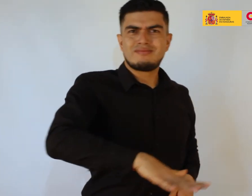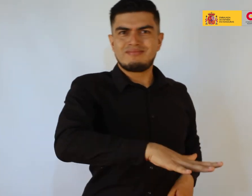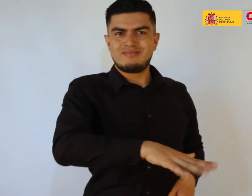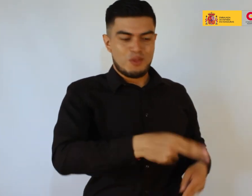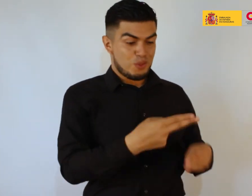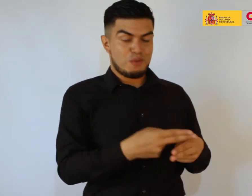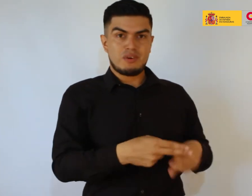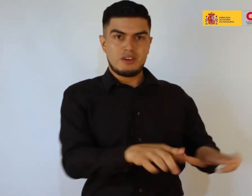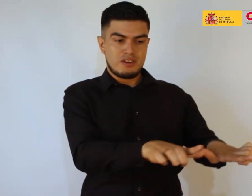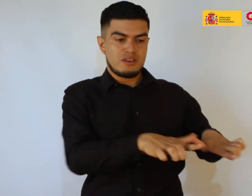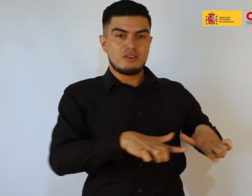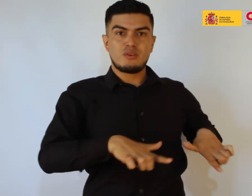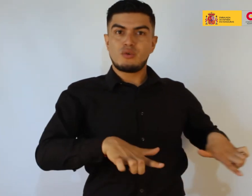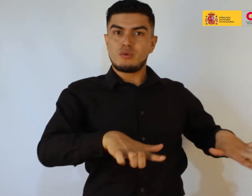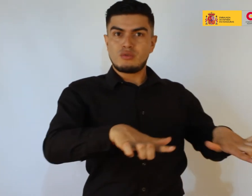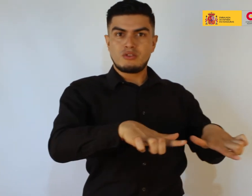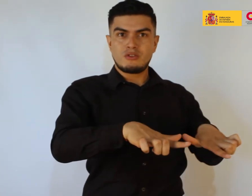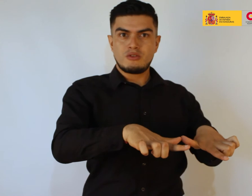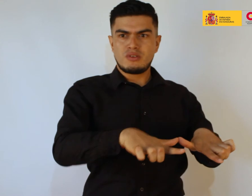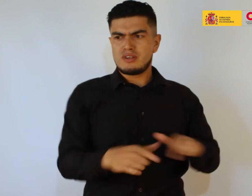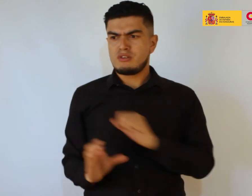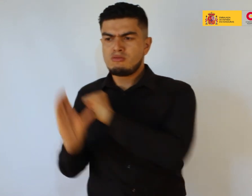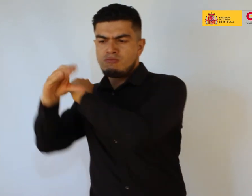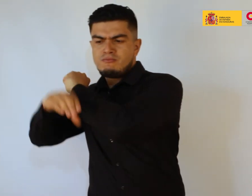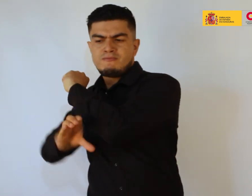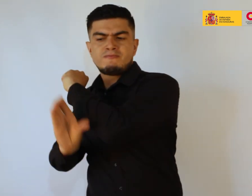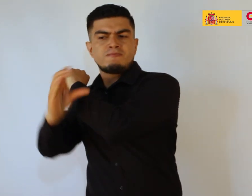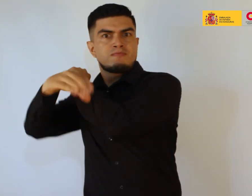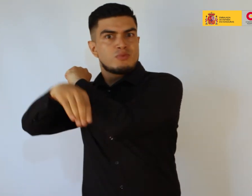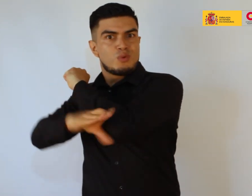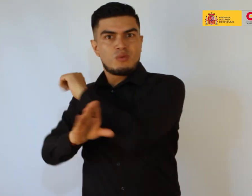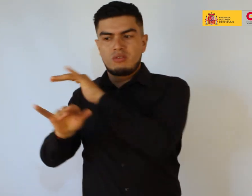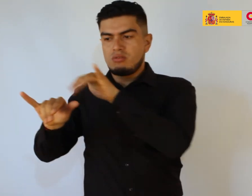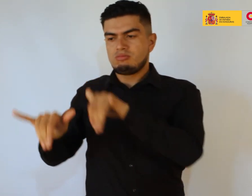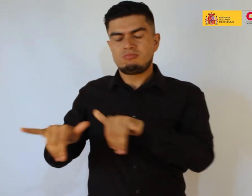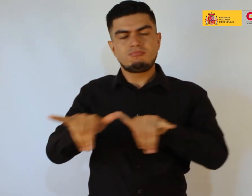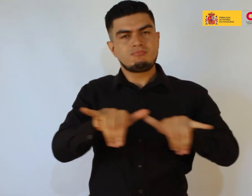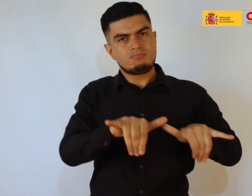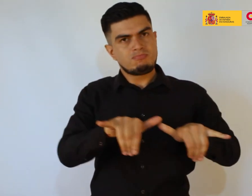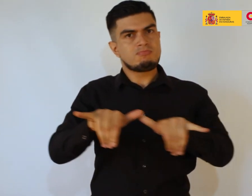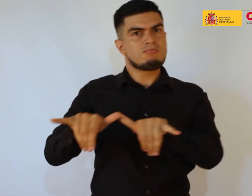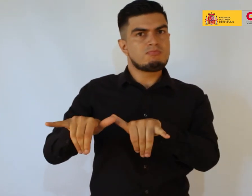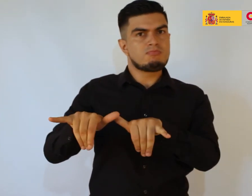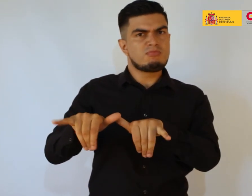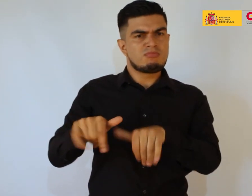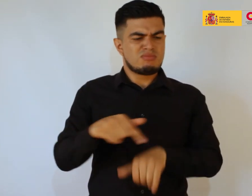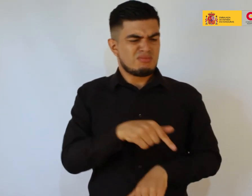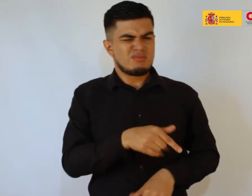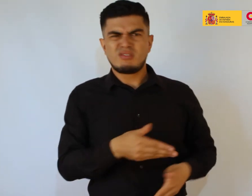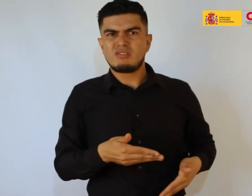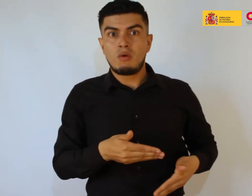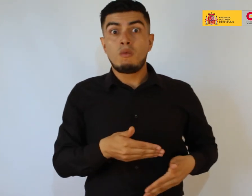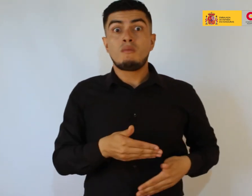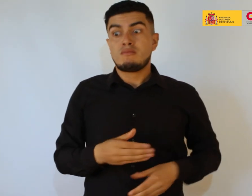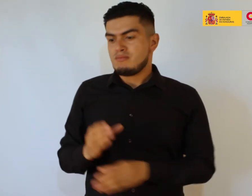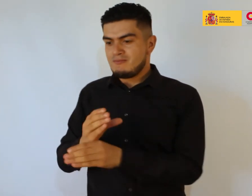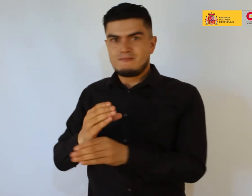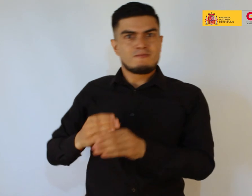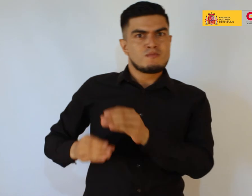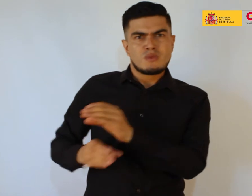lugar y está hecha con los desechos que he recuperado del